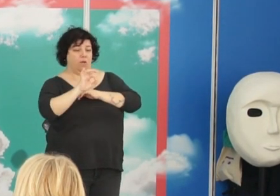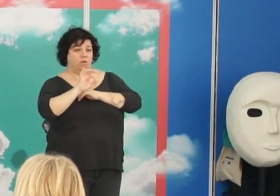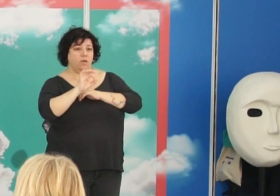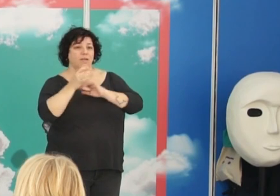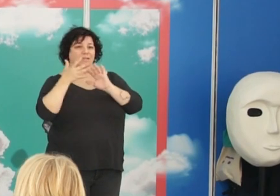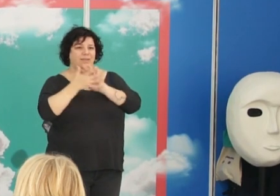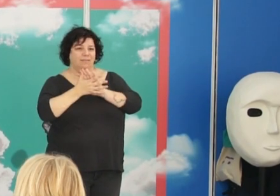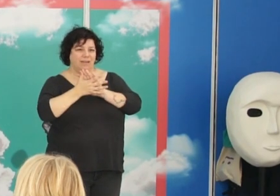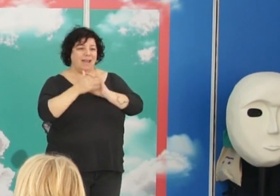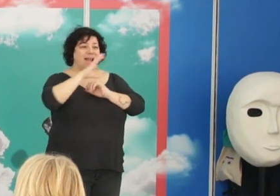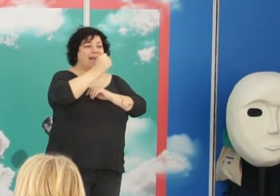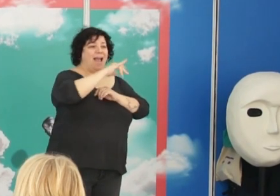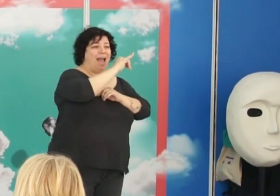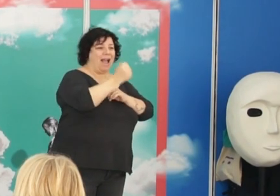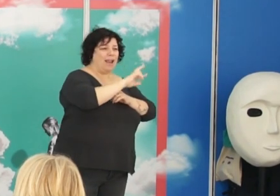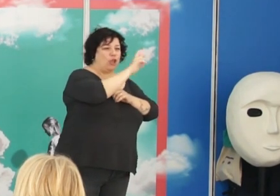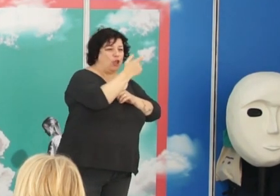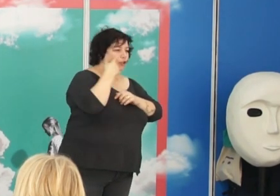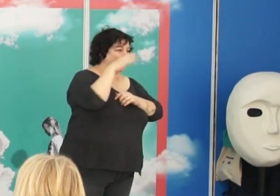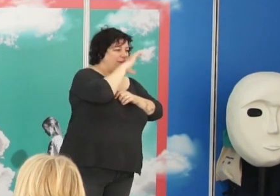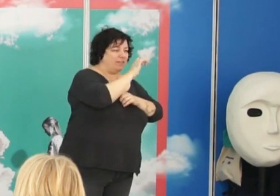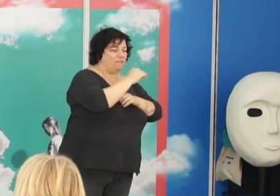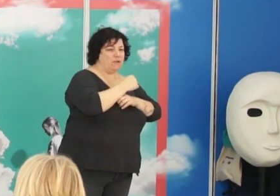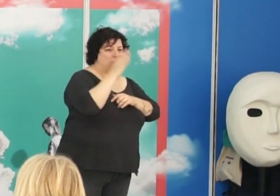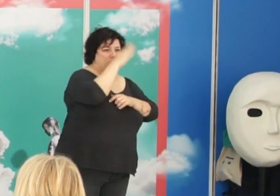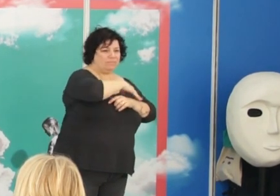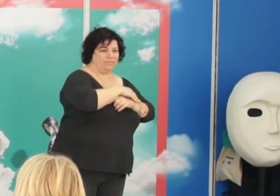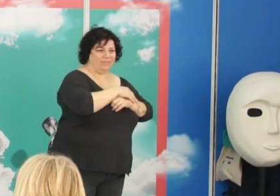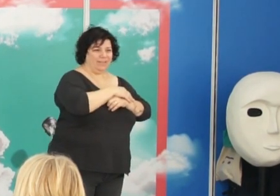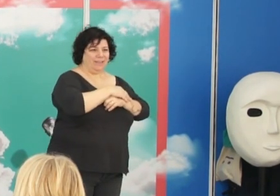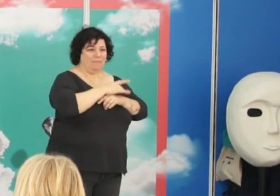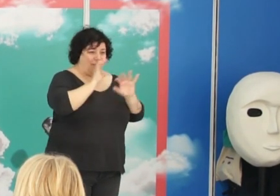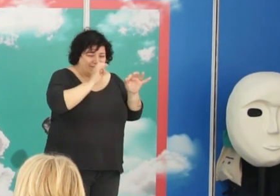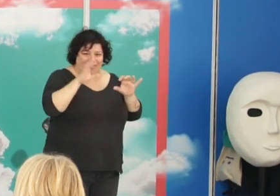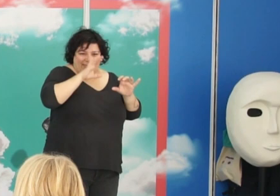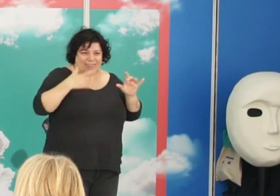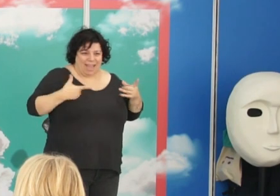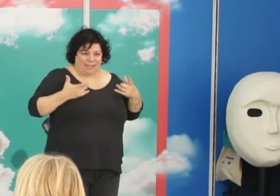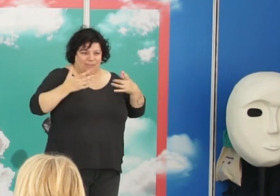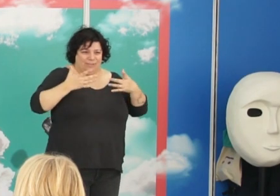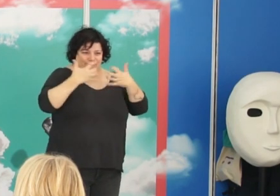lo que Cajal y otros científicos no habían visto. Pero es que es así como funciona la ciencia.